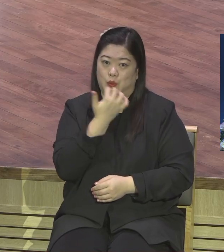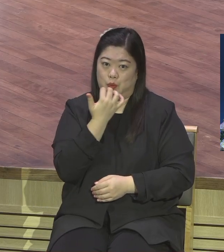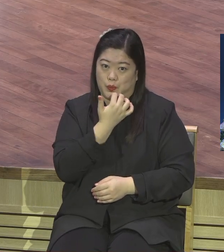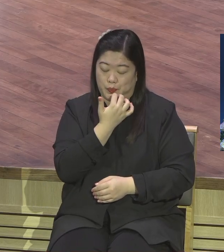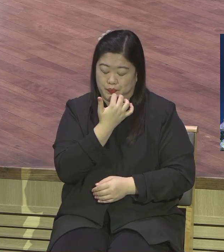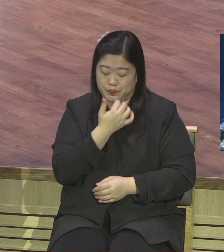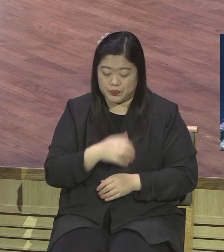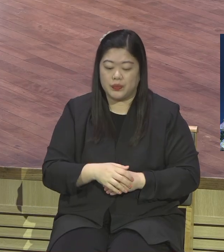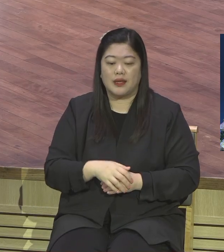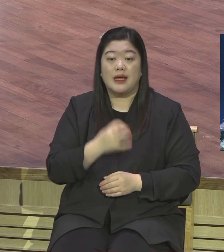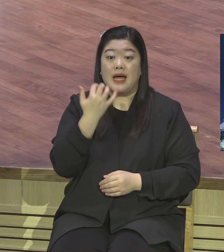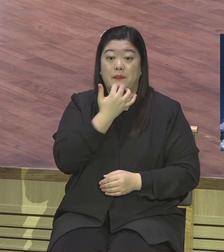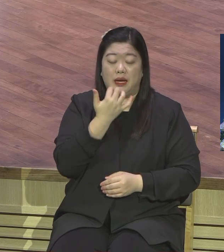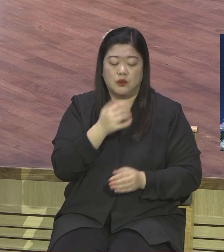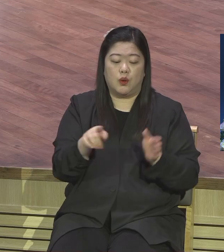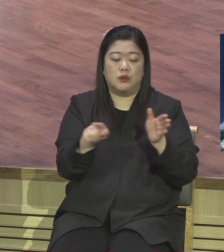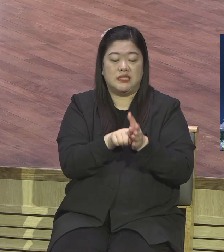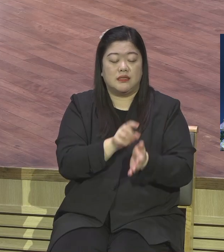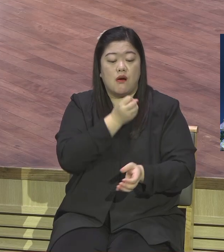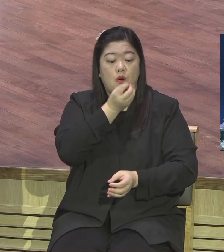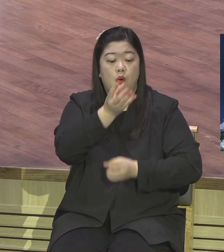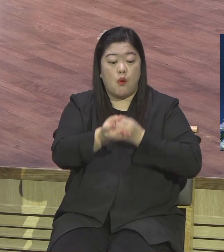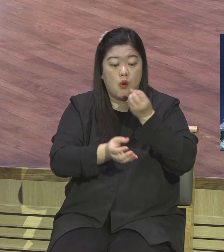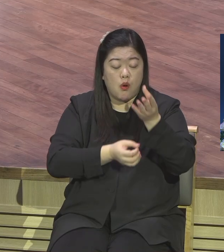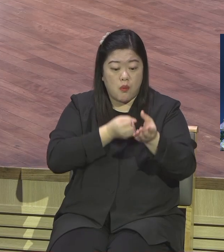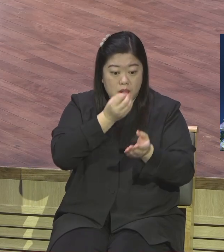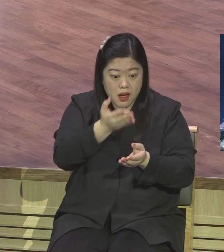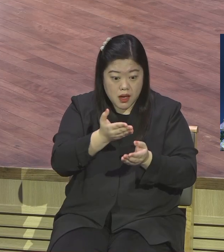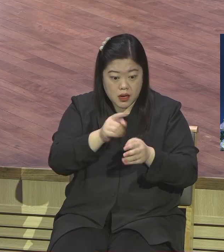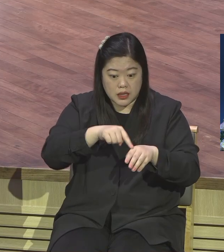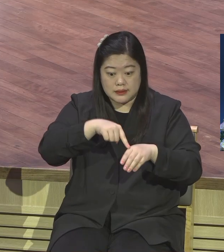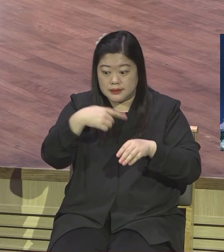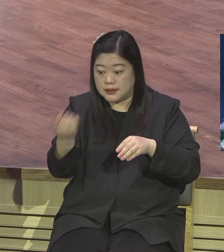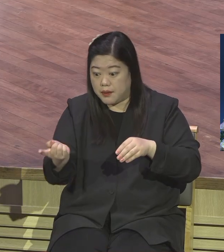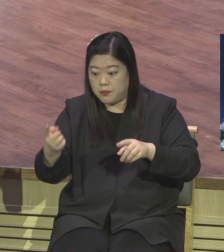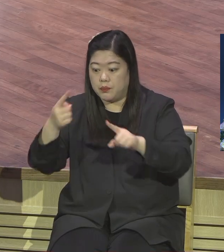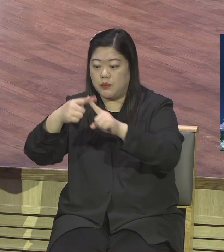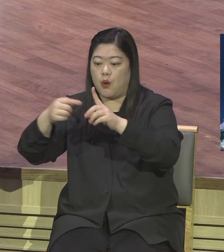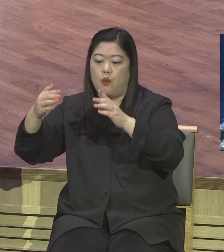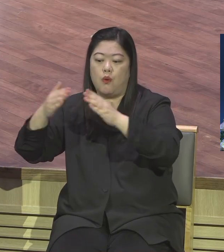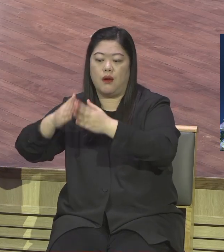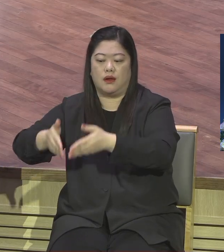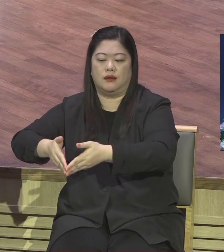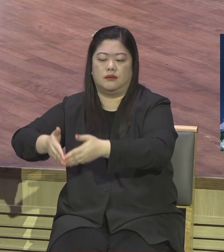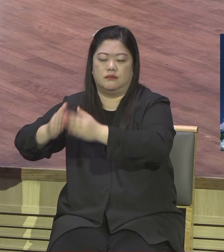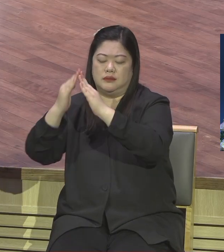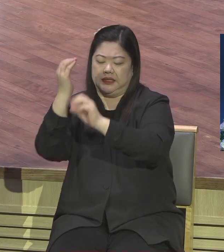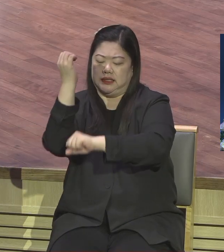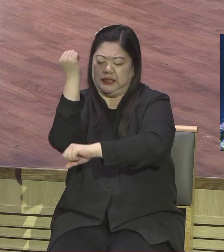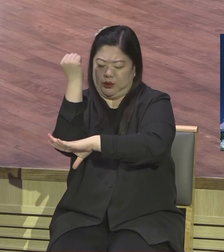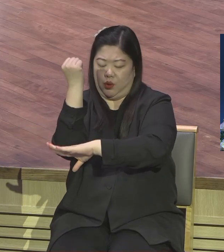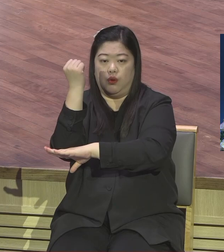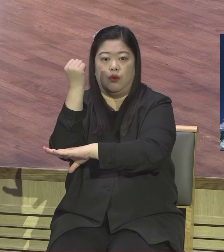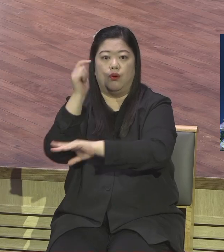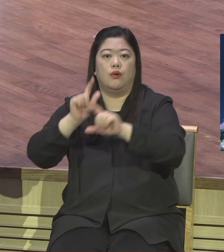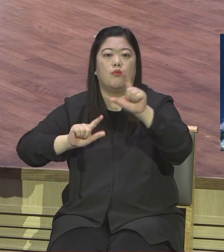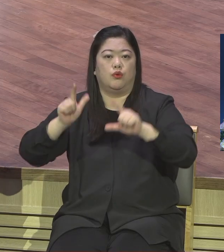교회가 세워진 이유 기초 그것이 됩니다 내가 이